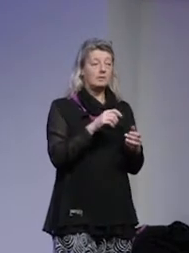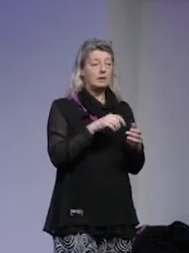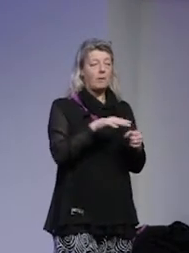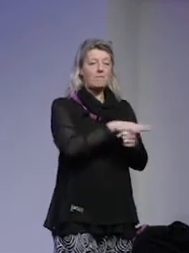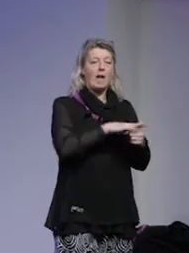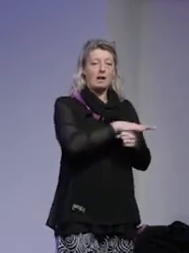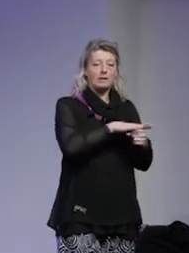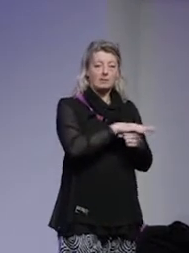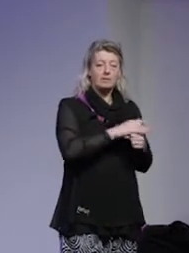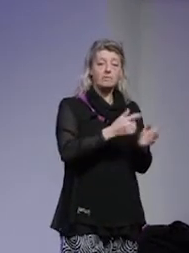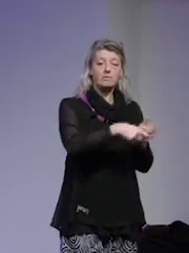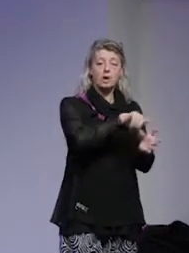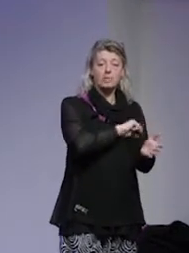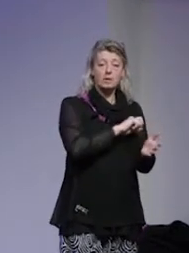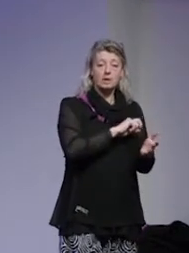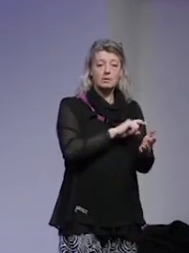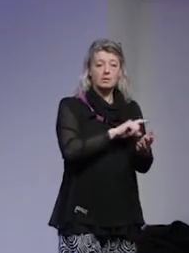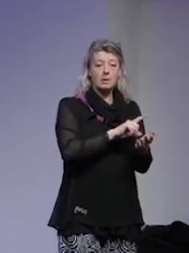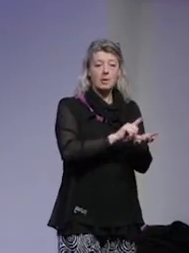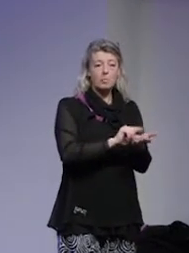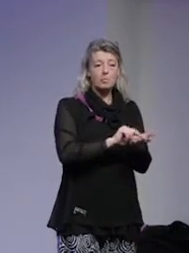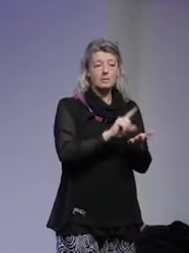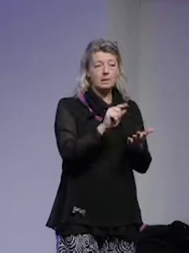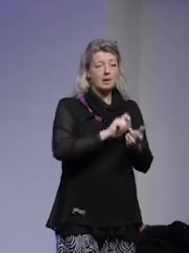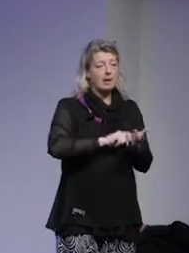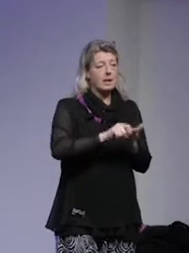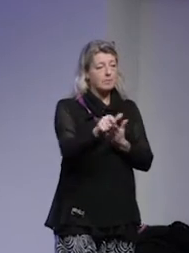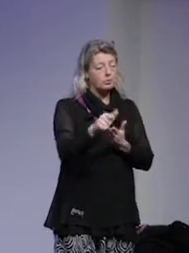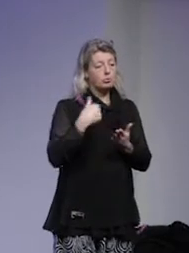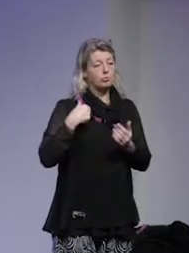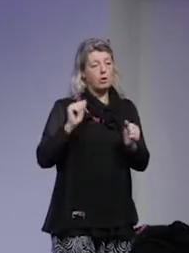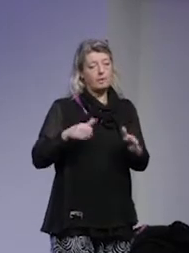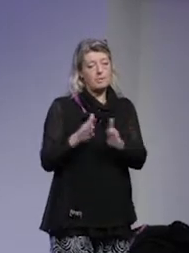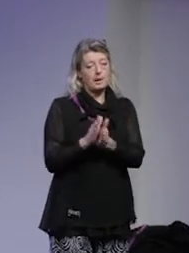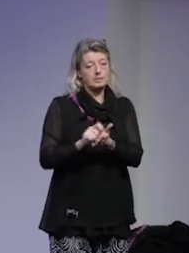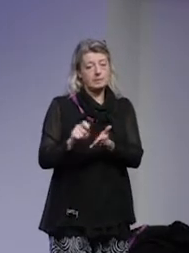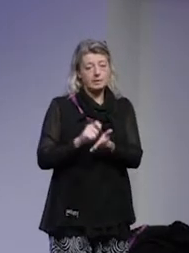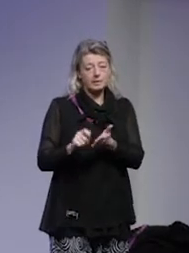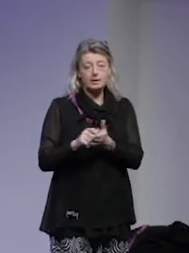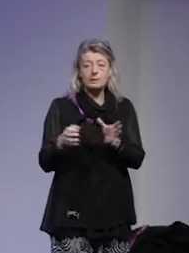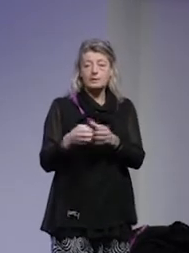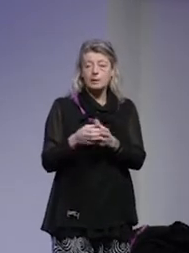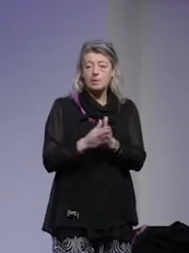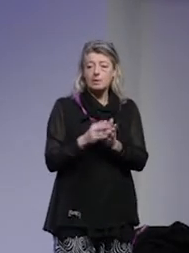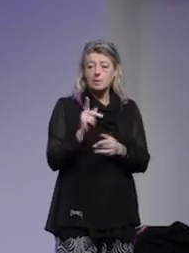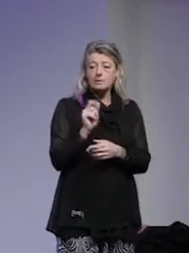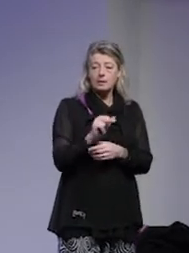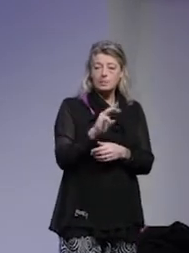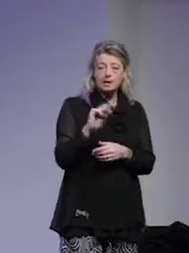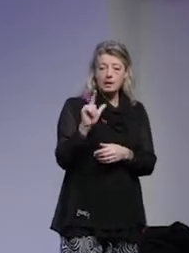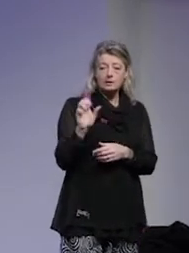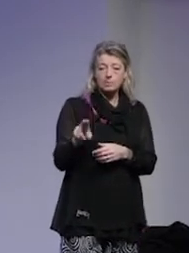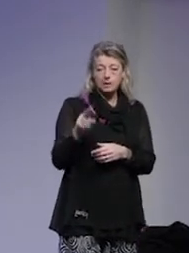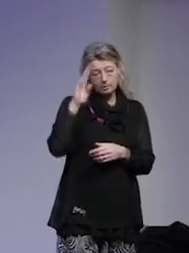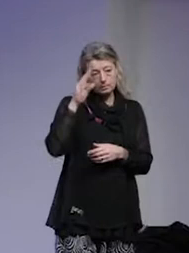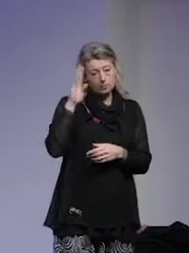Förra veckan så publicerades en rapport som jag har varit med och skrivit tillsammans med Christer Mattsson som